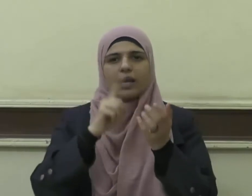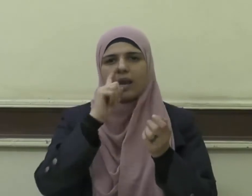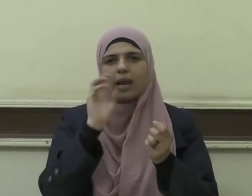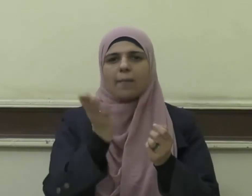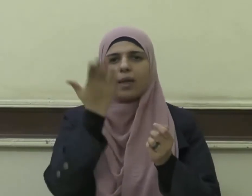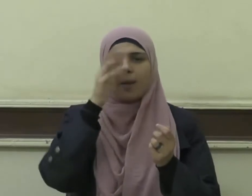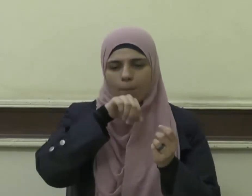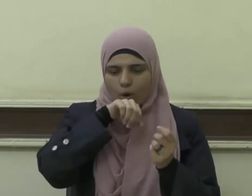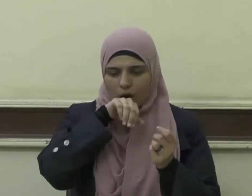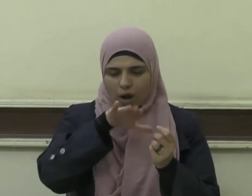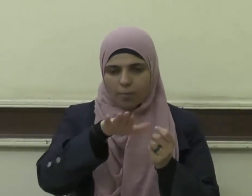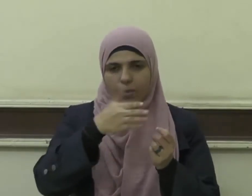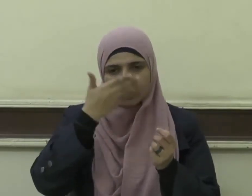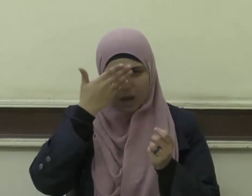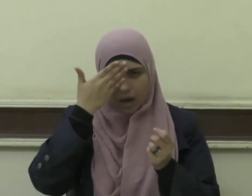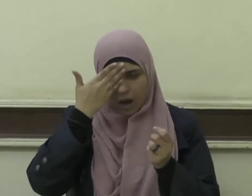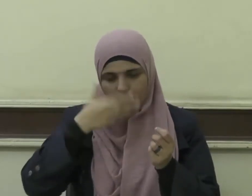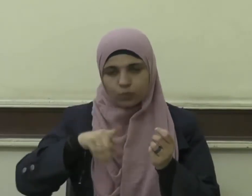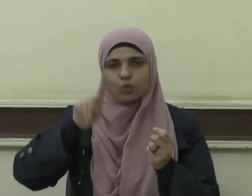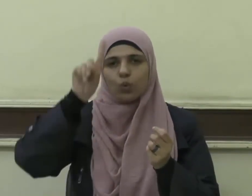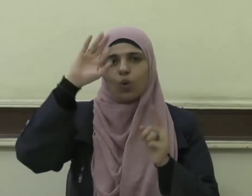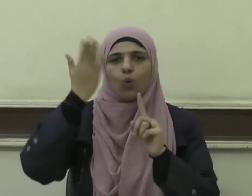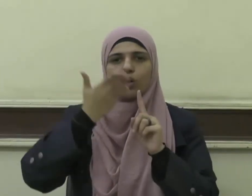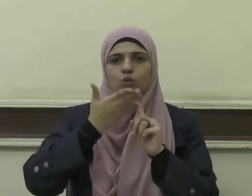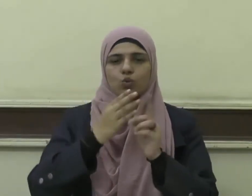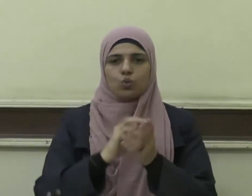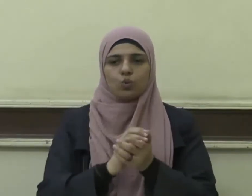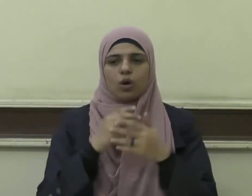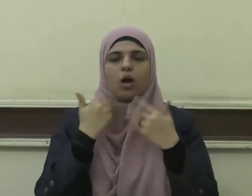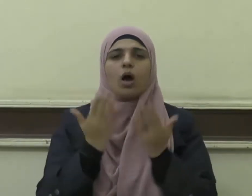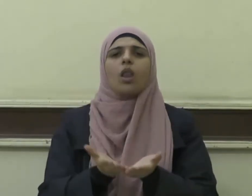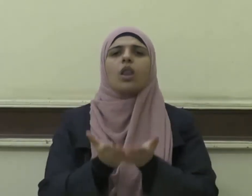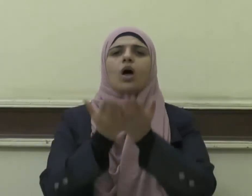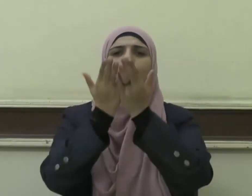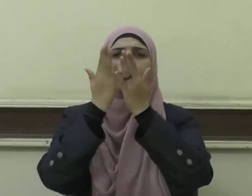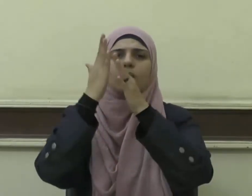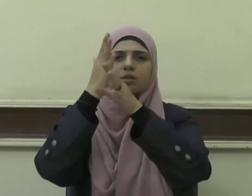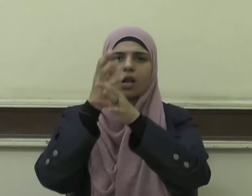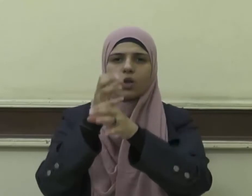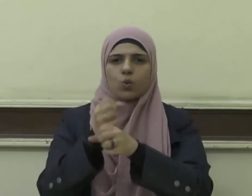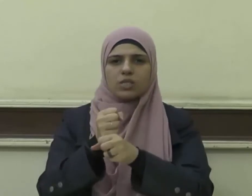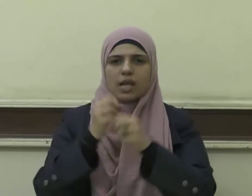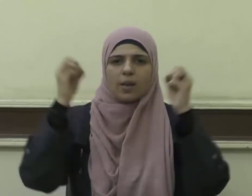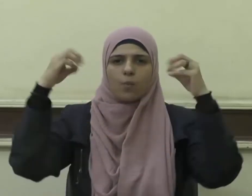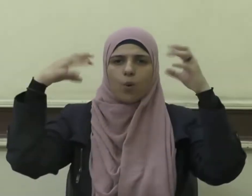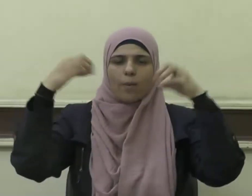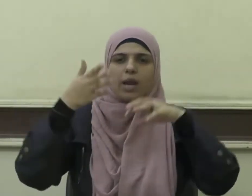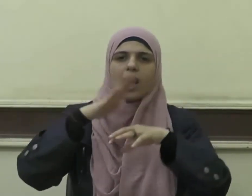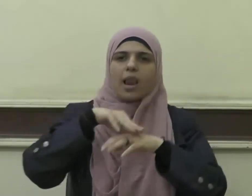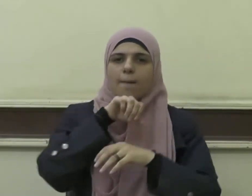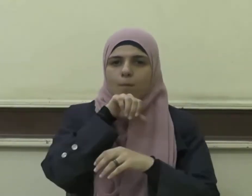سيدنا ونبينا محمدًا عبده ورسوله اللهم صلِّ وسلِّم وبارِك عليه